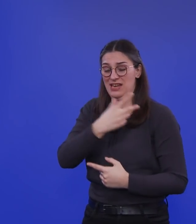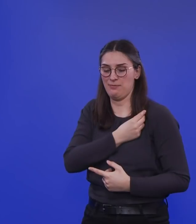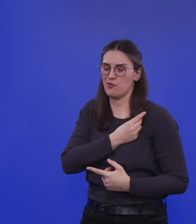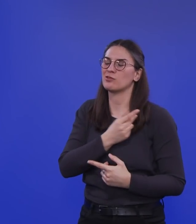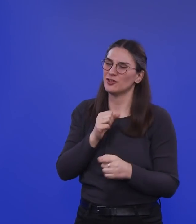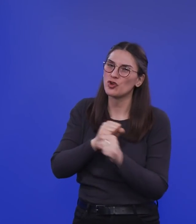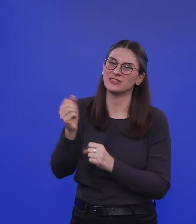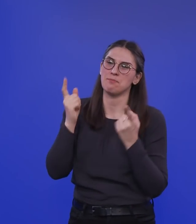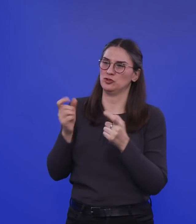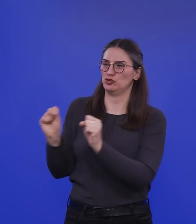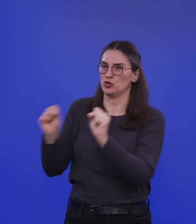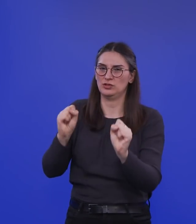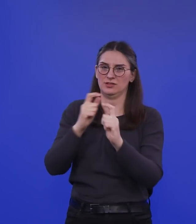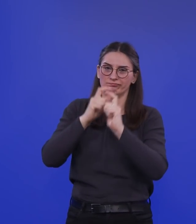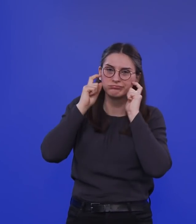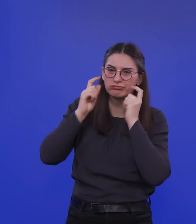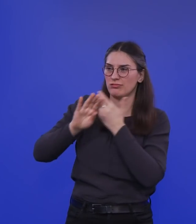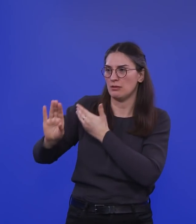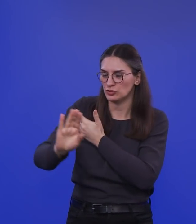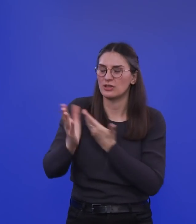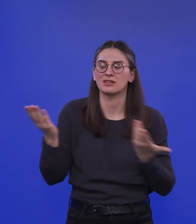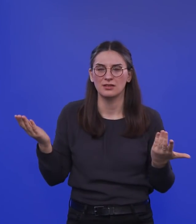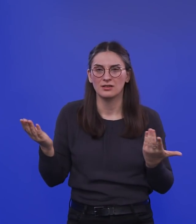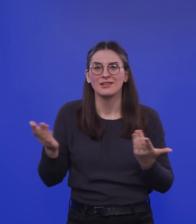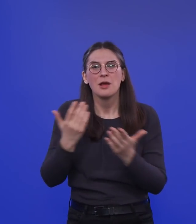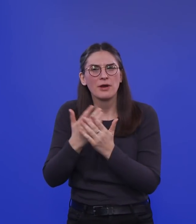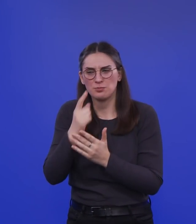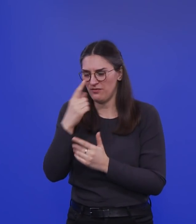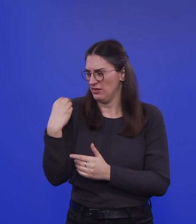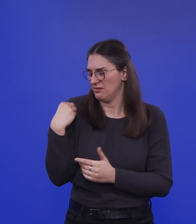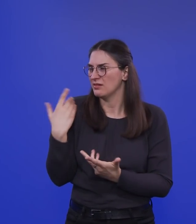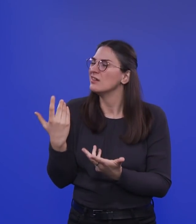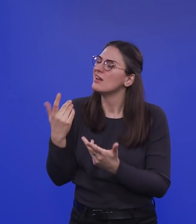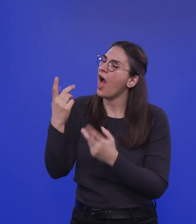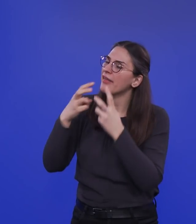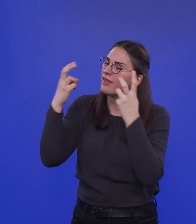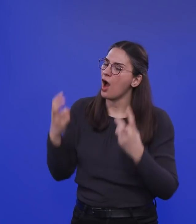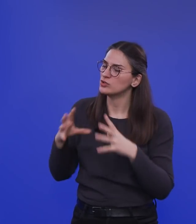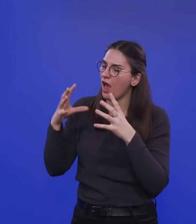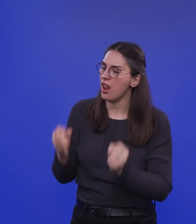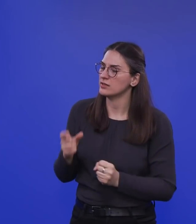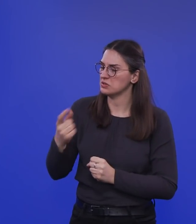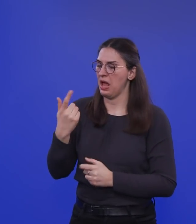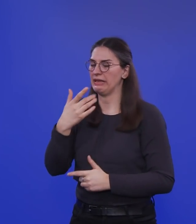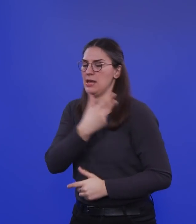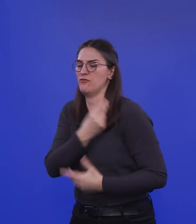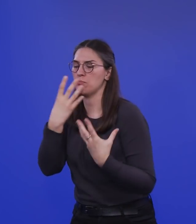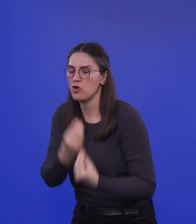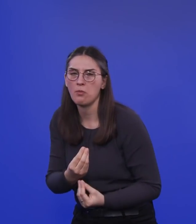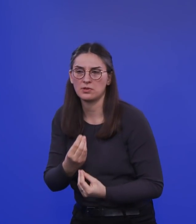ganz so genau wissen. Uns erreicht auch öfter die Frage, wenn einer im Haushalt geimpft ist und andere nicht oder gerade bei einem älteren Ehepaar zum Beispiel,